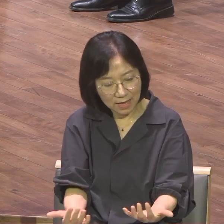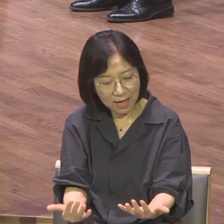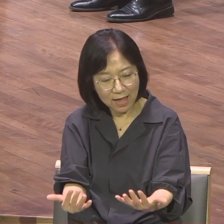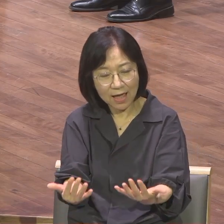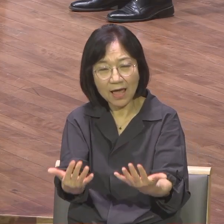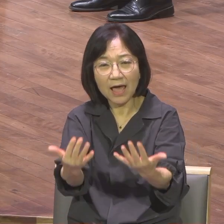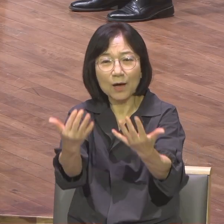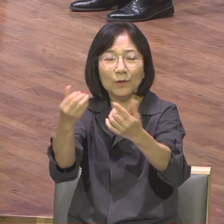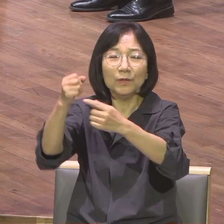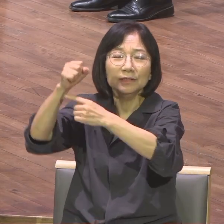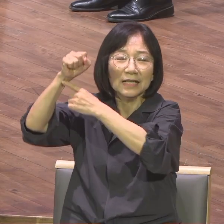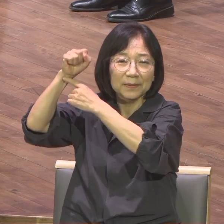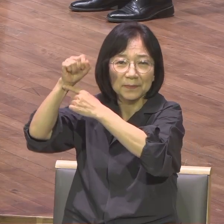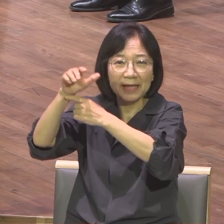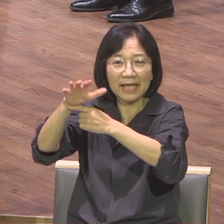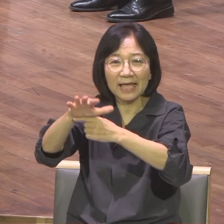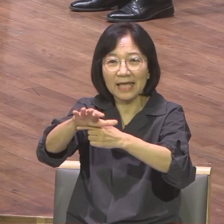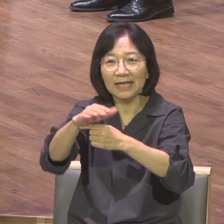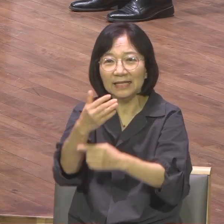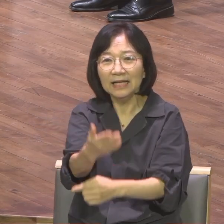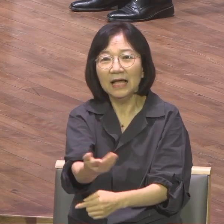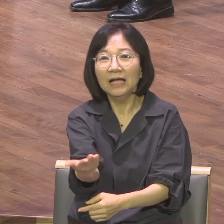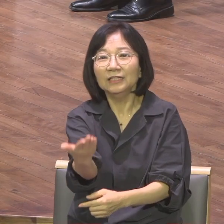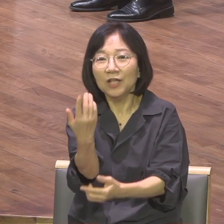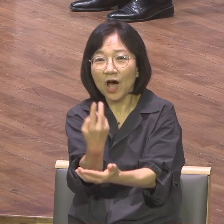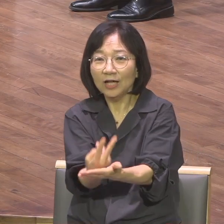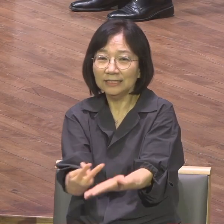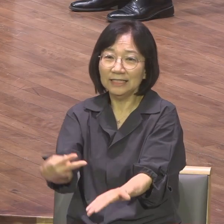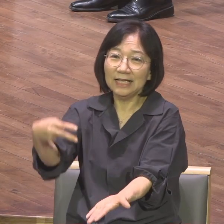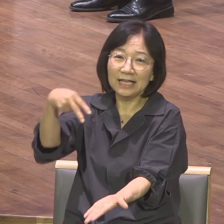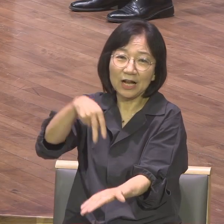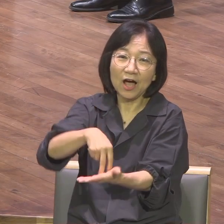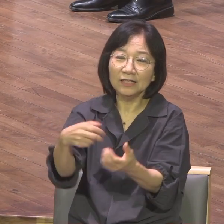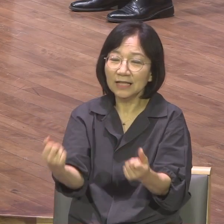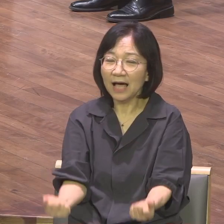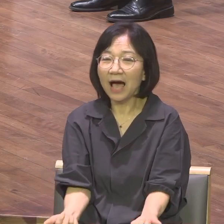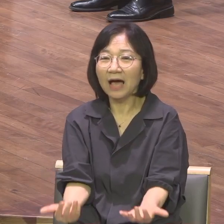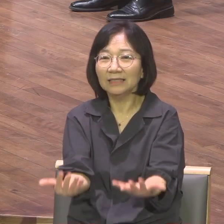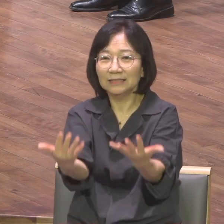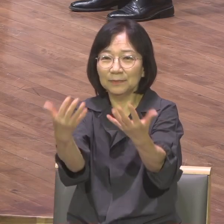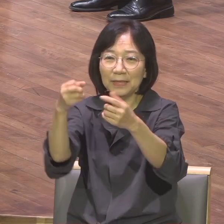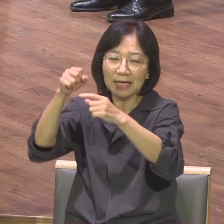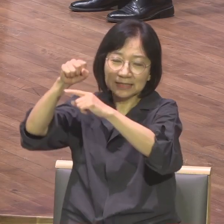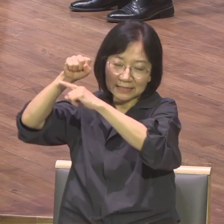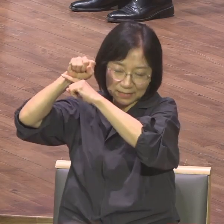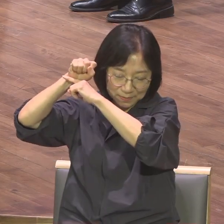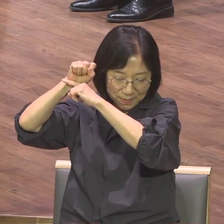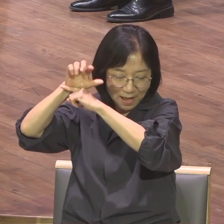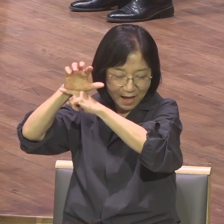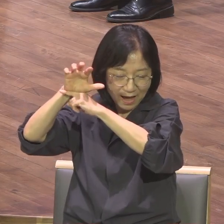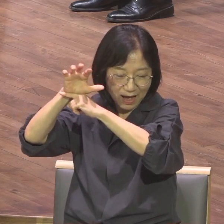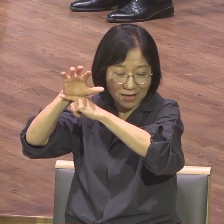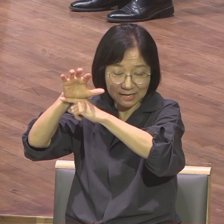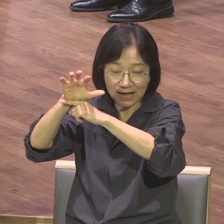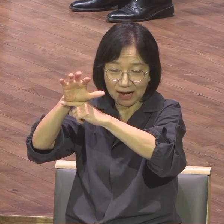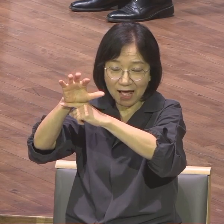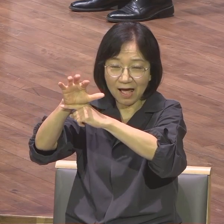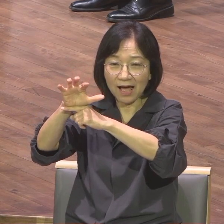세우는 길 너는 일어나 그 빛을 바라라 생명을